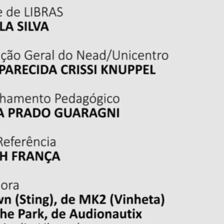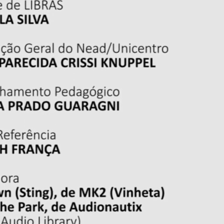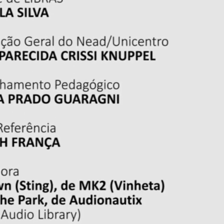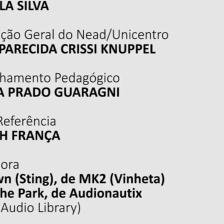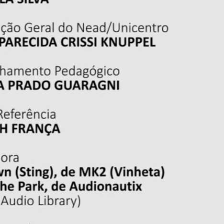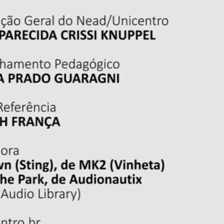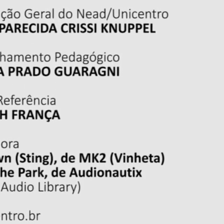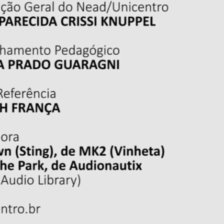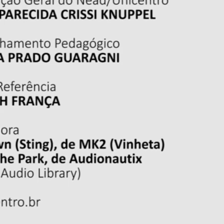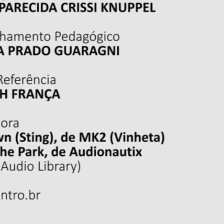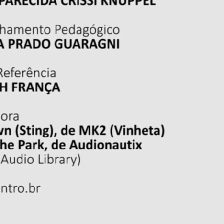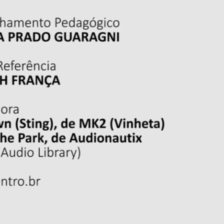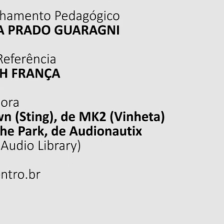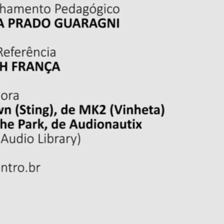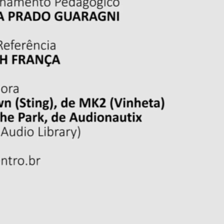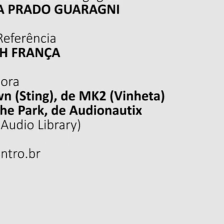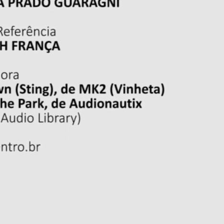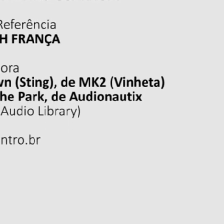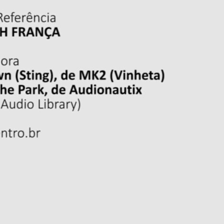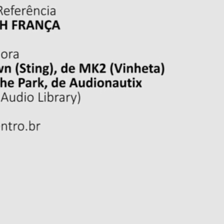e aí